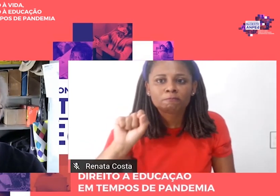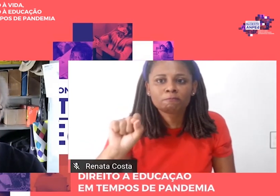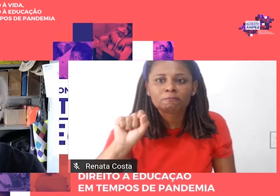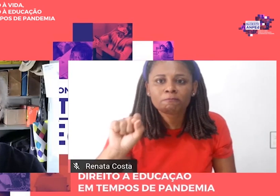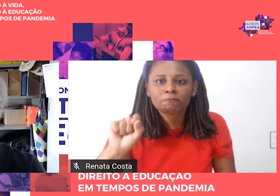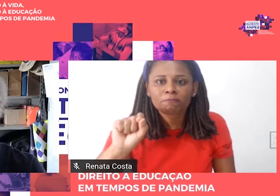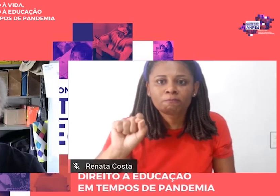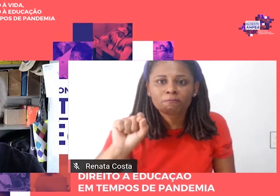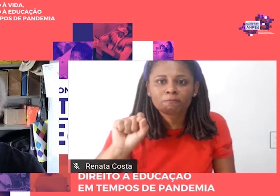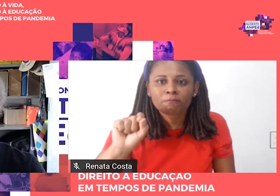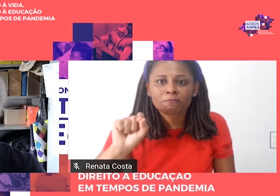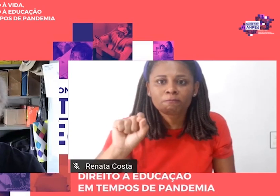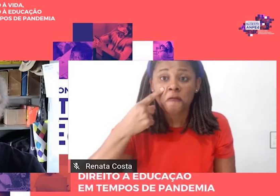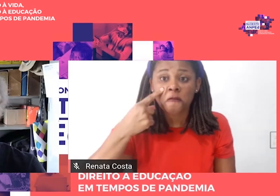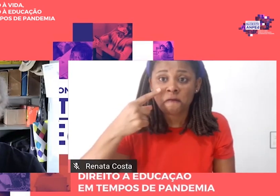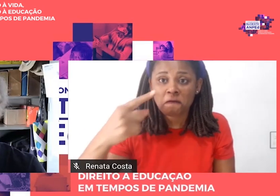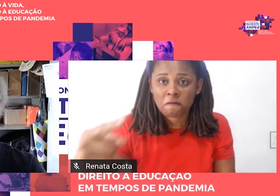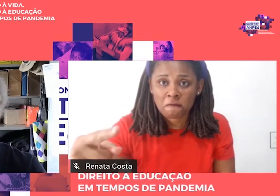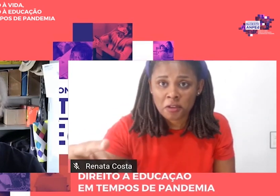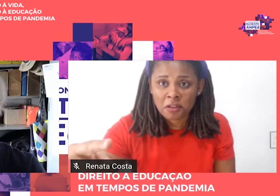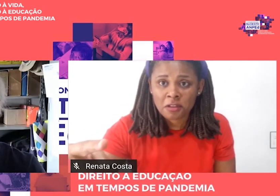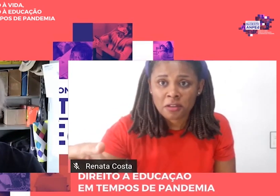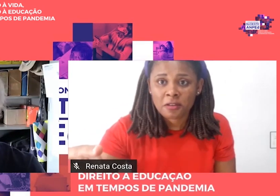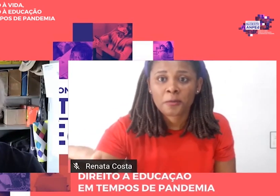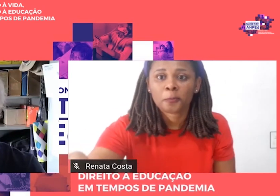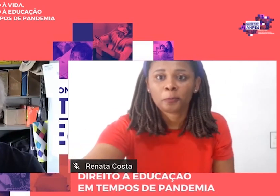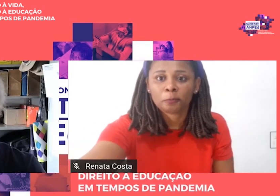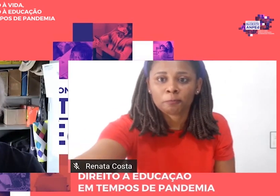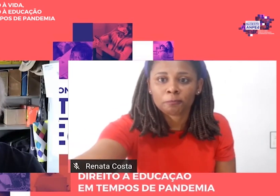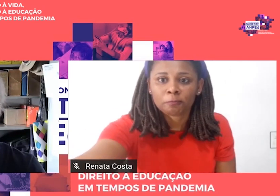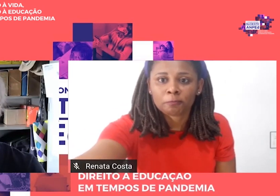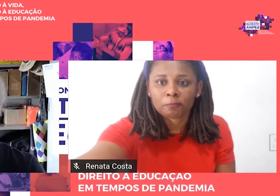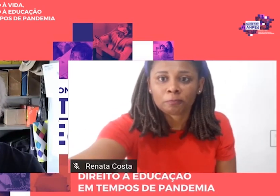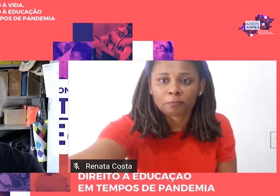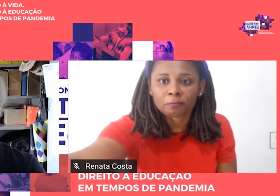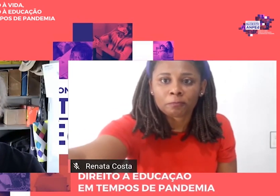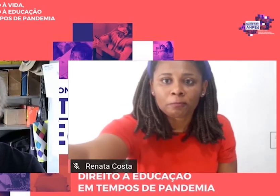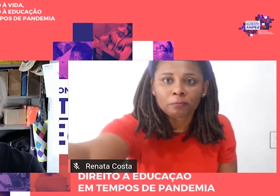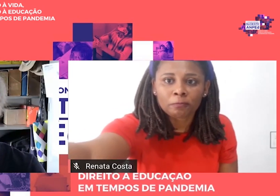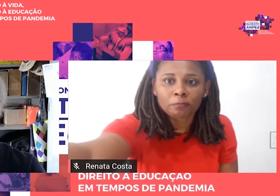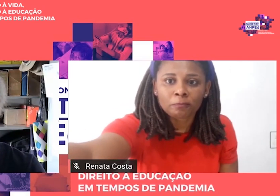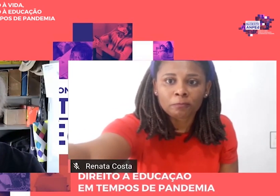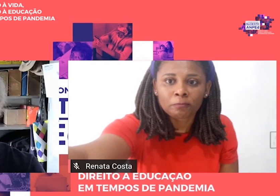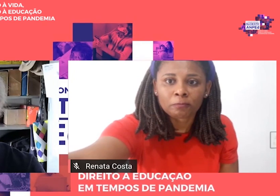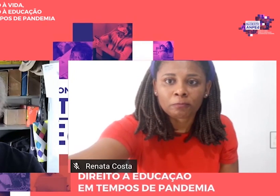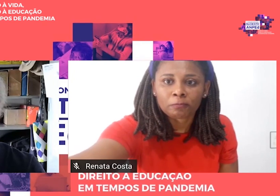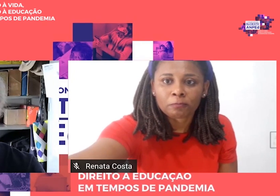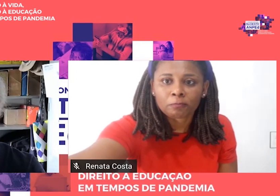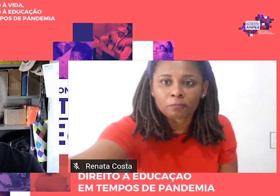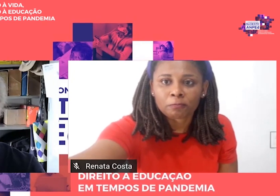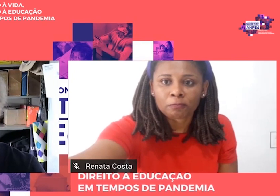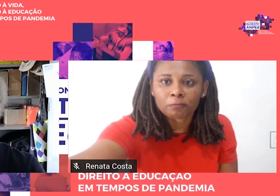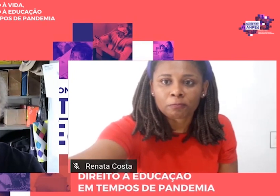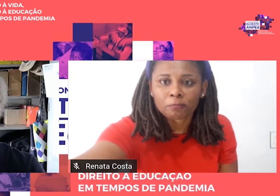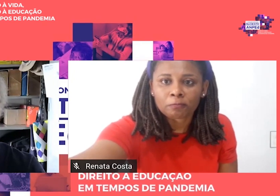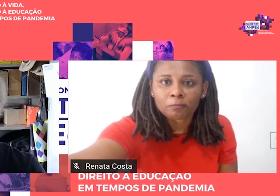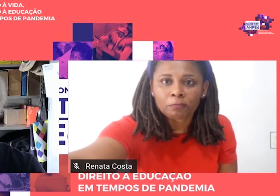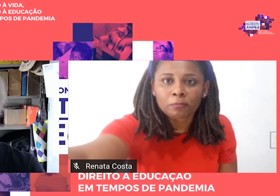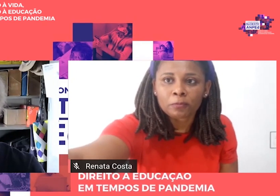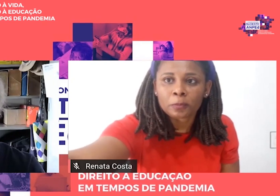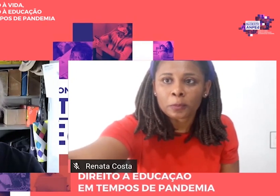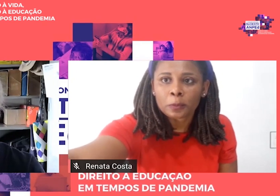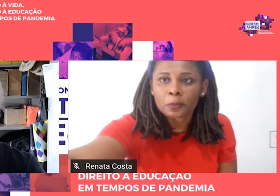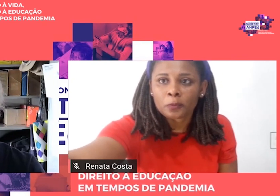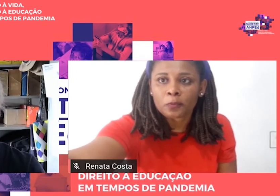Enfim, prevejo que a história das ideias pedagógicas no Brasil alcançará a aceitação